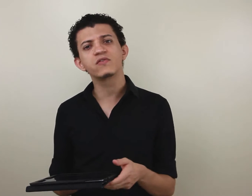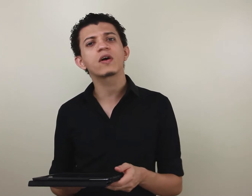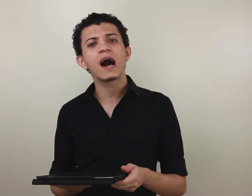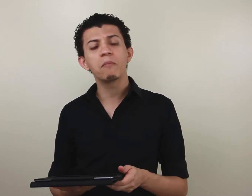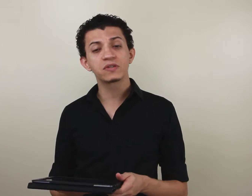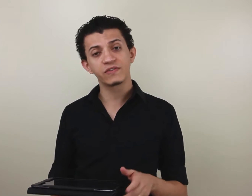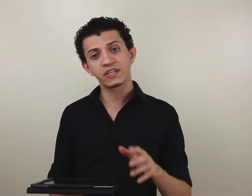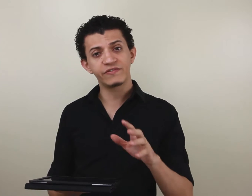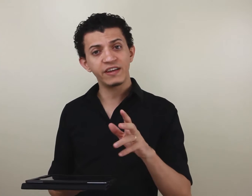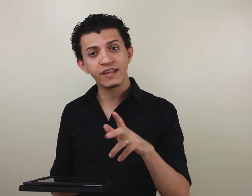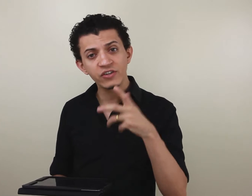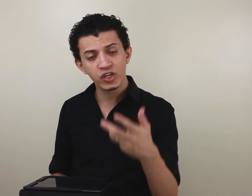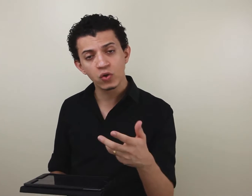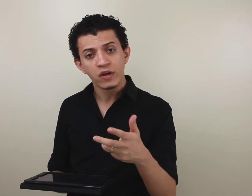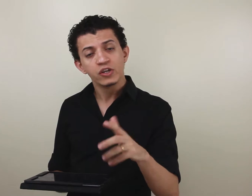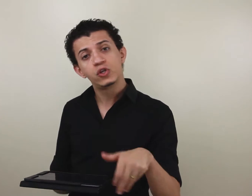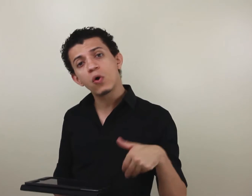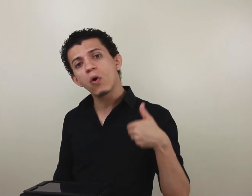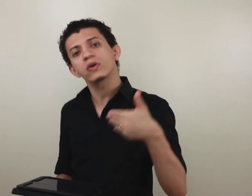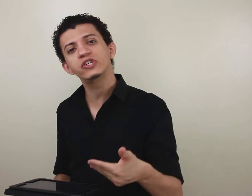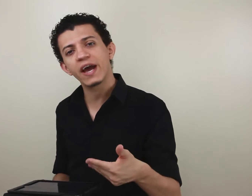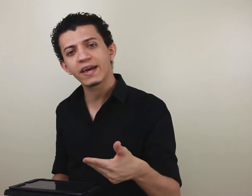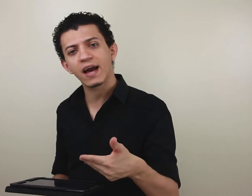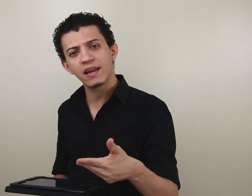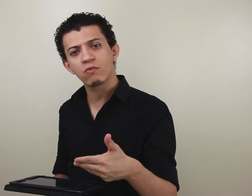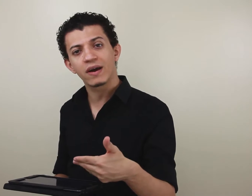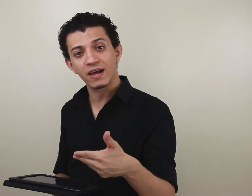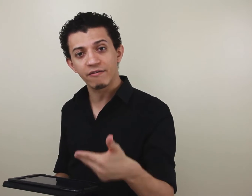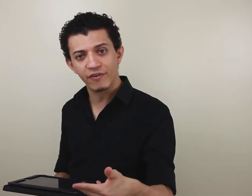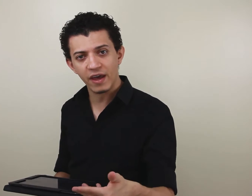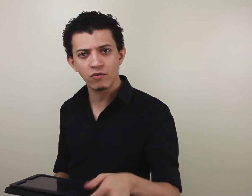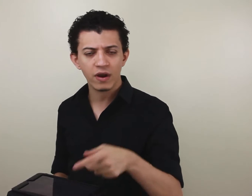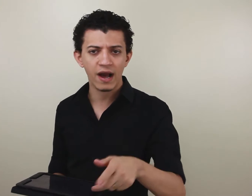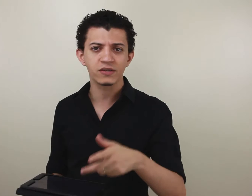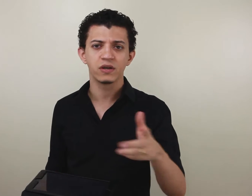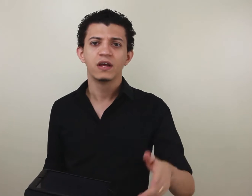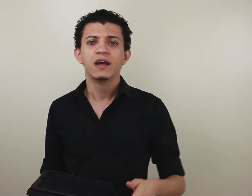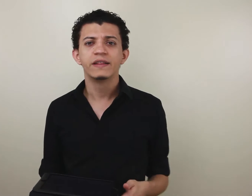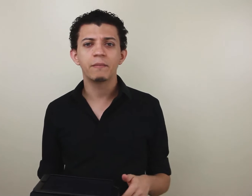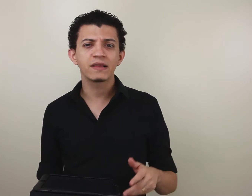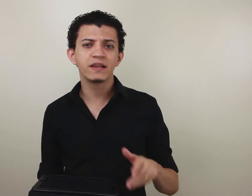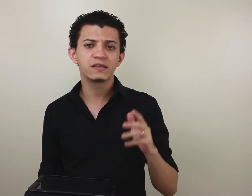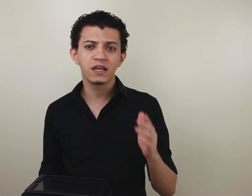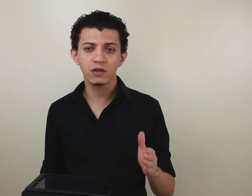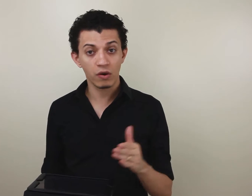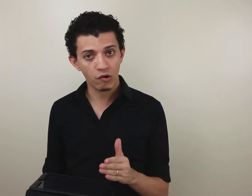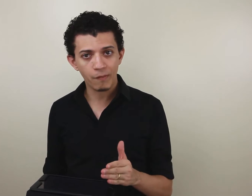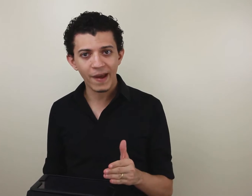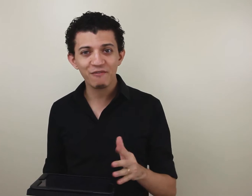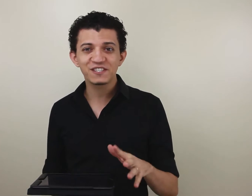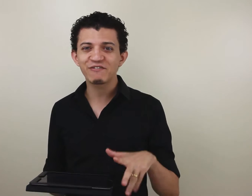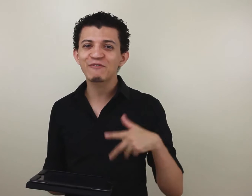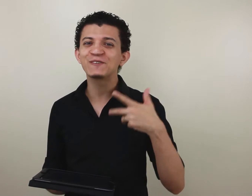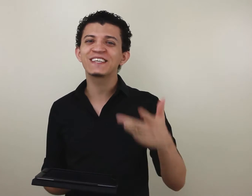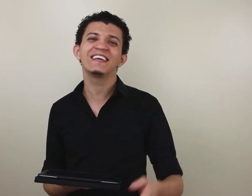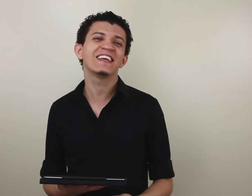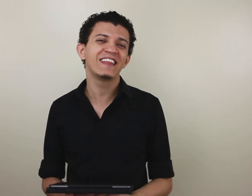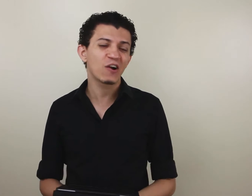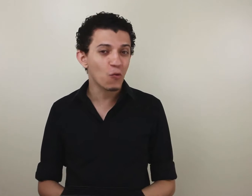vocábulos. Se você tiver entendido de onde é que a língua grega veio, no caso da matriz indo-europeia, você vai conseguir entender com